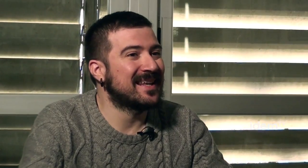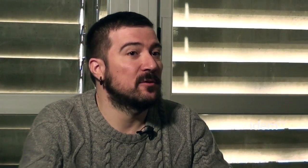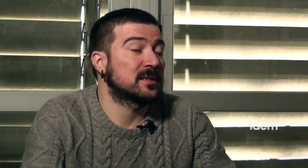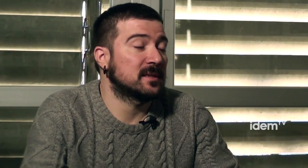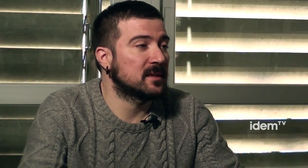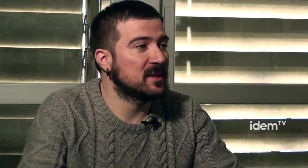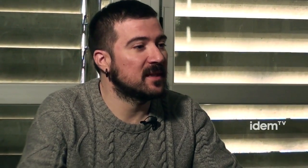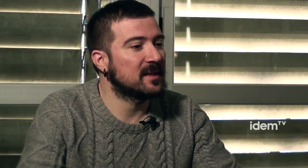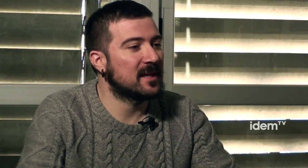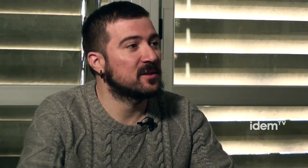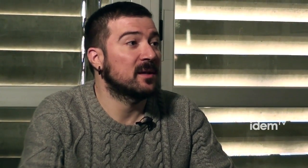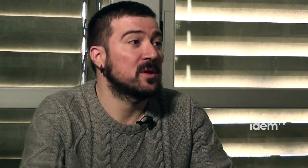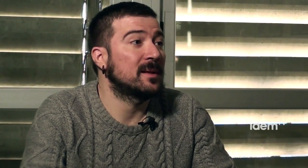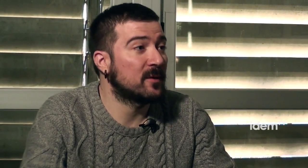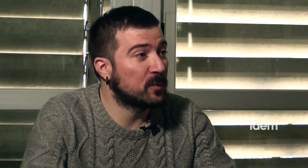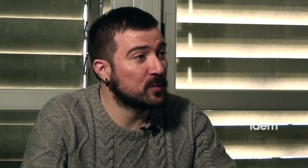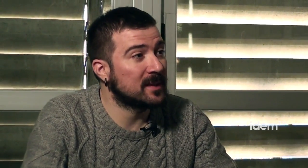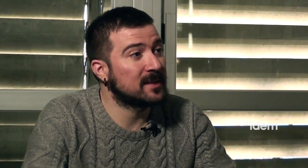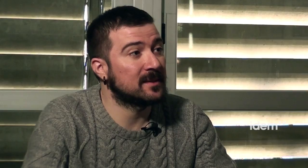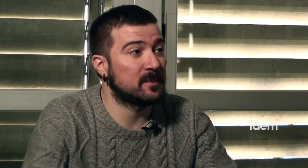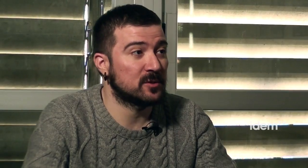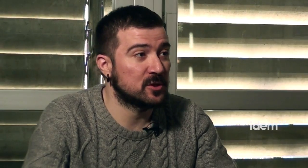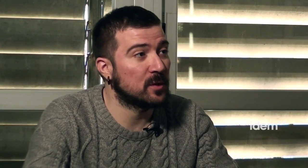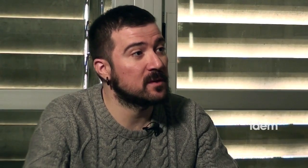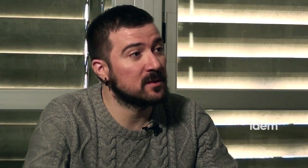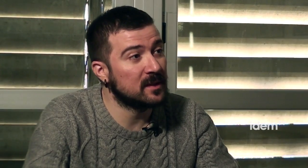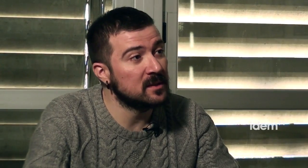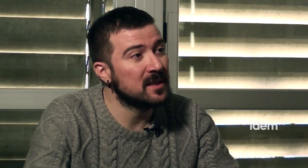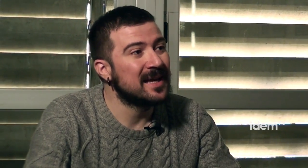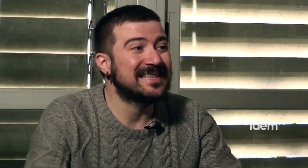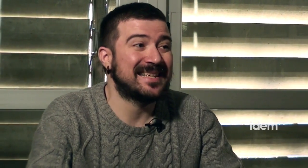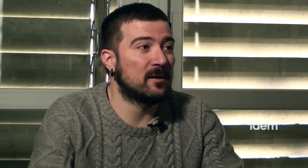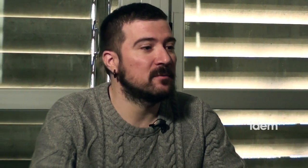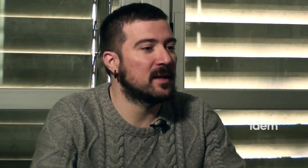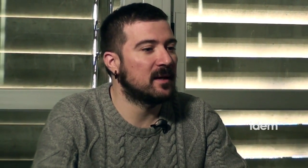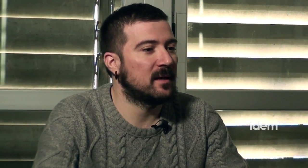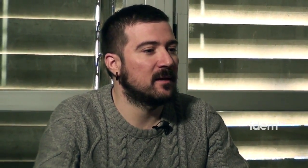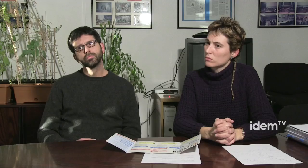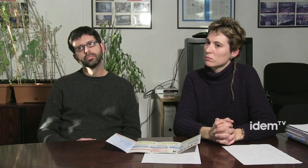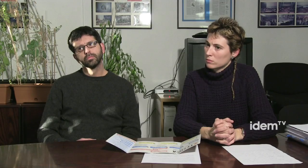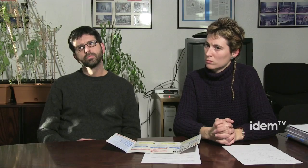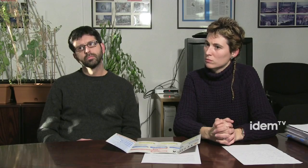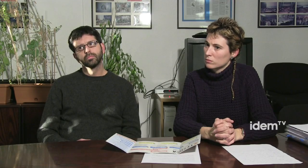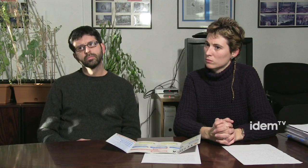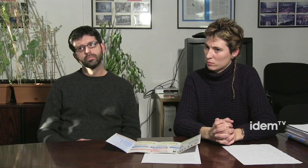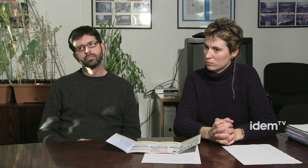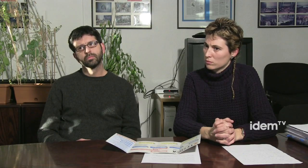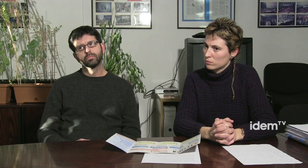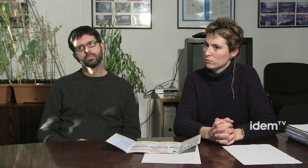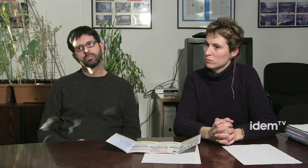n'hi ha o s'està en camí que hi hagi una igualtat d'oportunitat entre persones sordes i oients i si hi ha un nivell d'accessibilitat a les persones